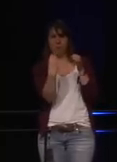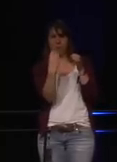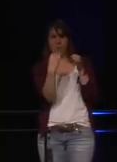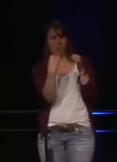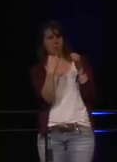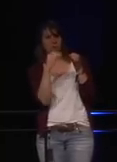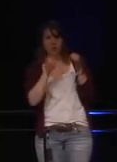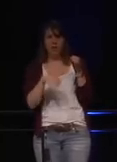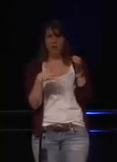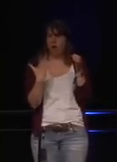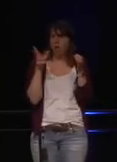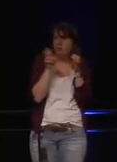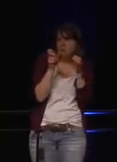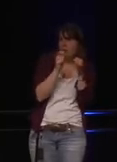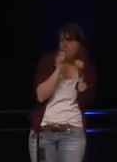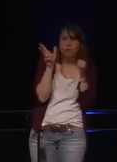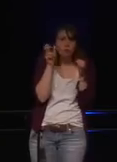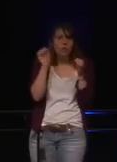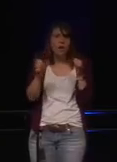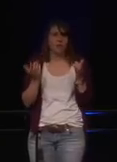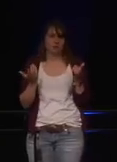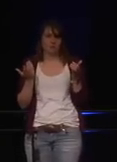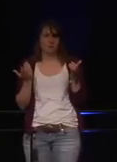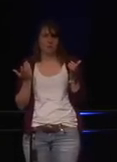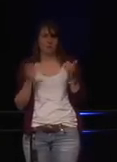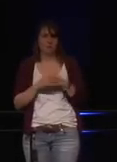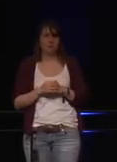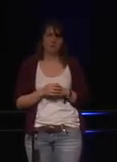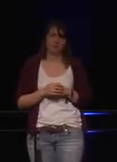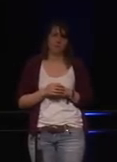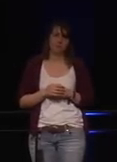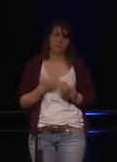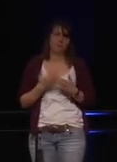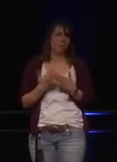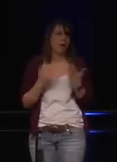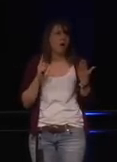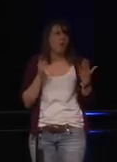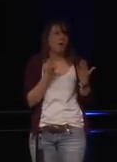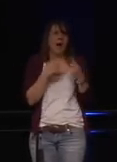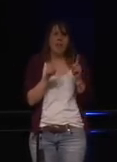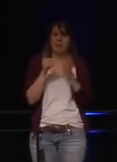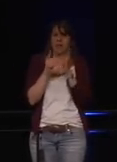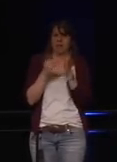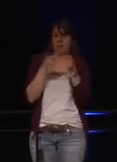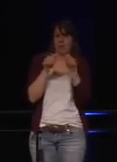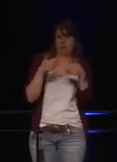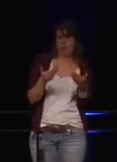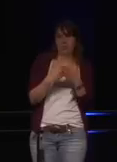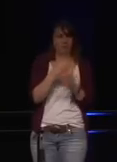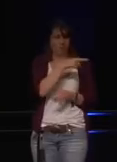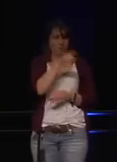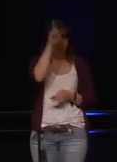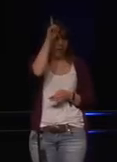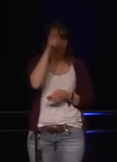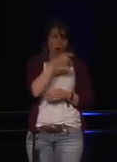oder sie mit ihnen sprechen.